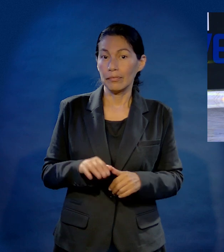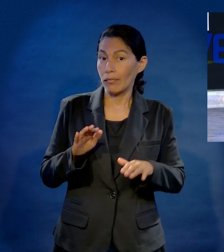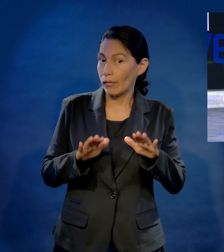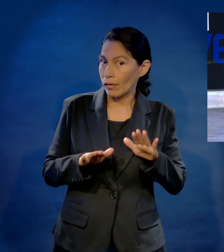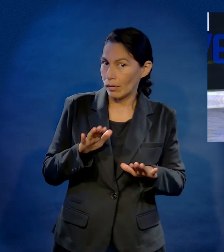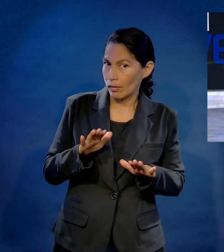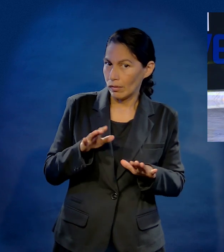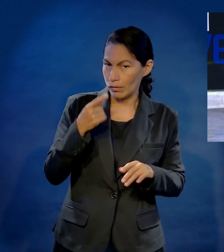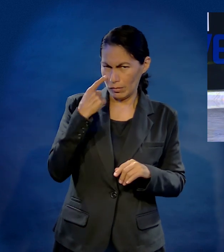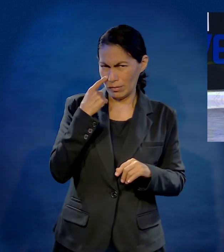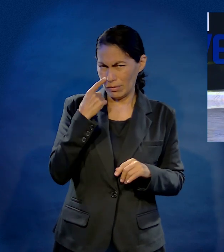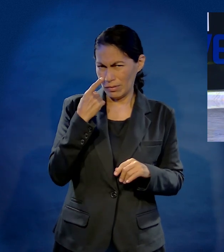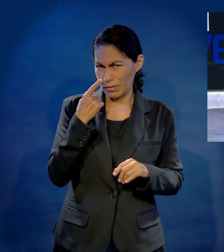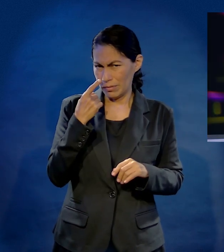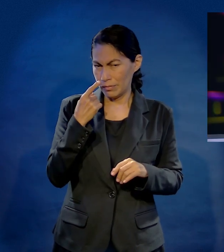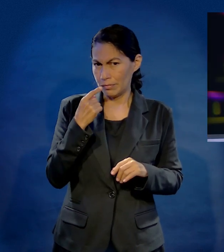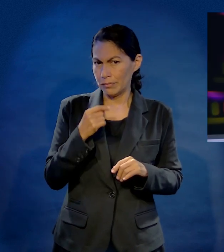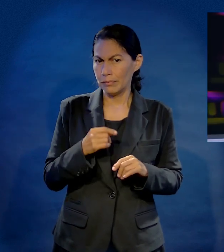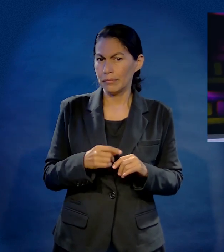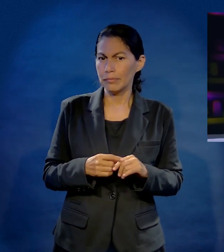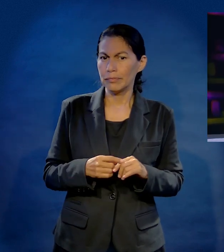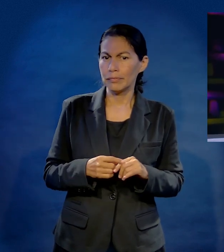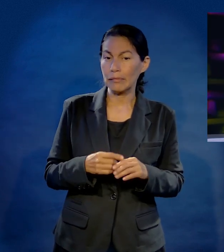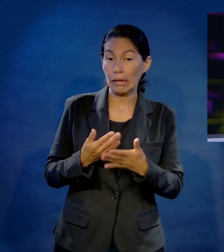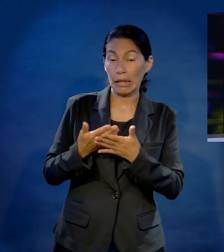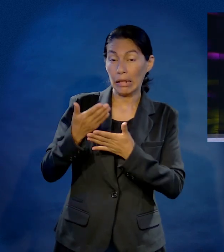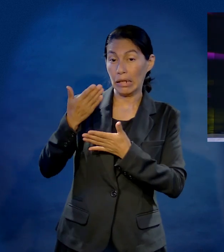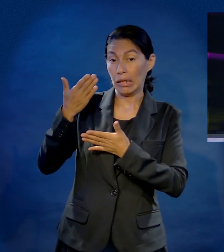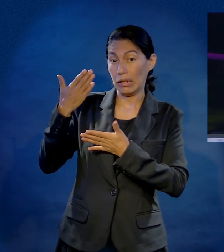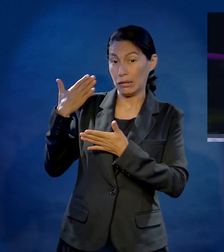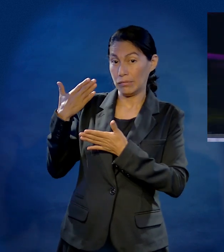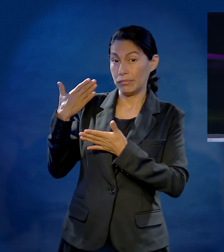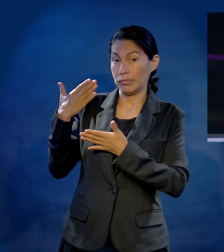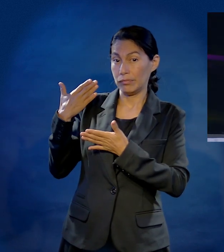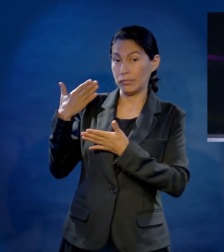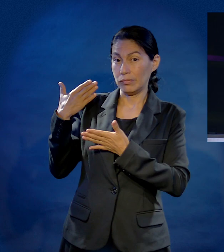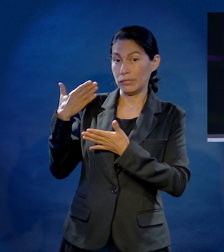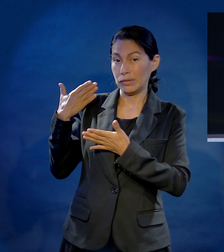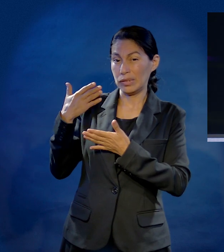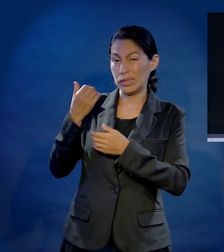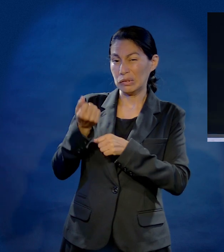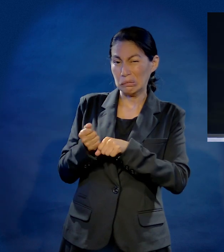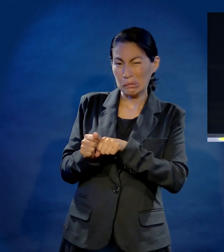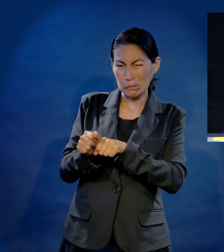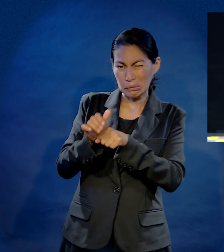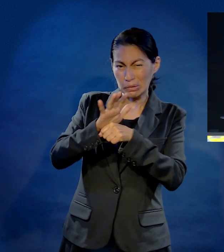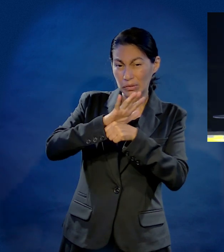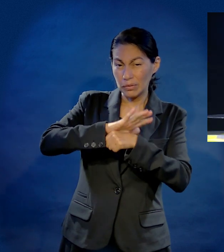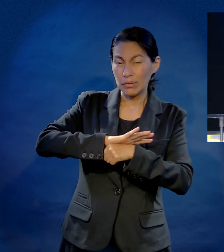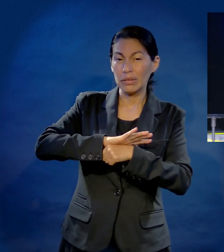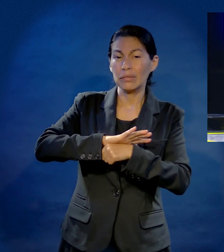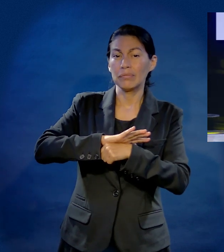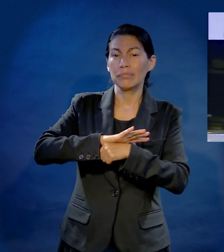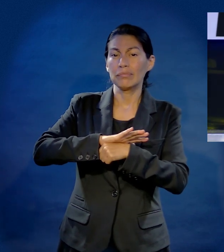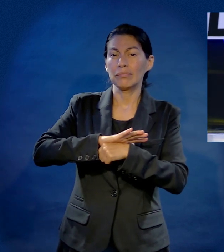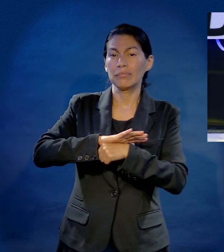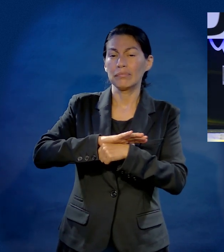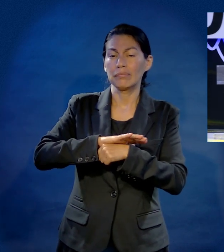En cierto momento. Y voy a hacer esta aclaración porque es vital. Hace un tiempo atrás, en toda esta oleada de COVID